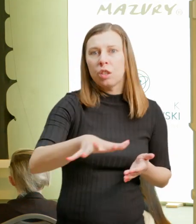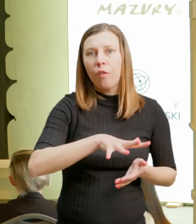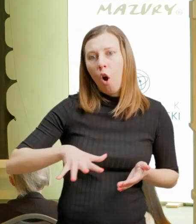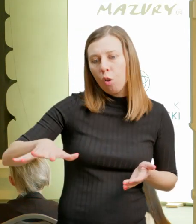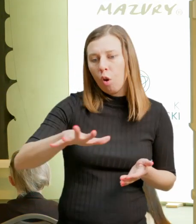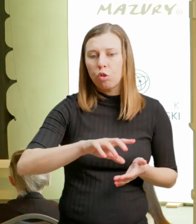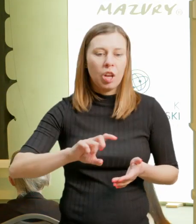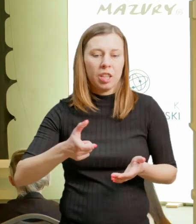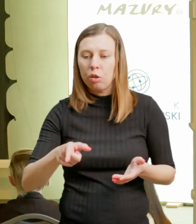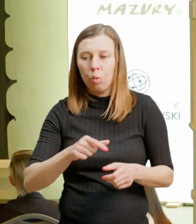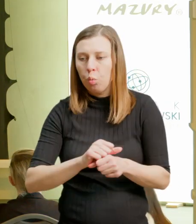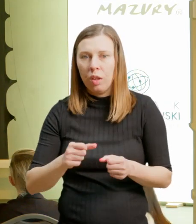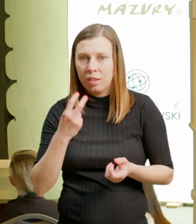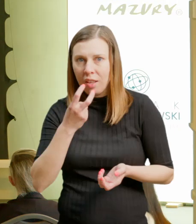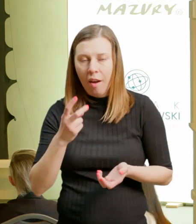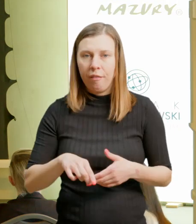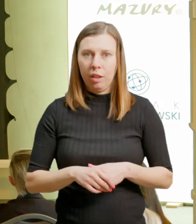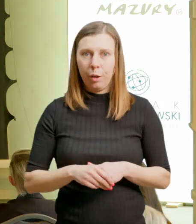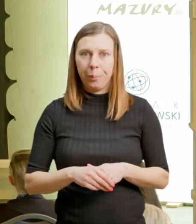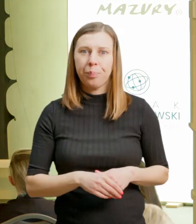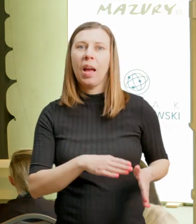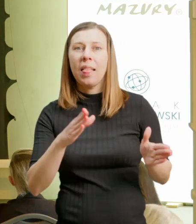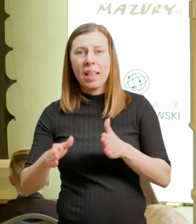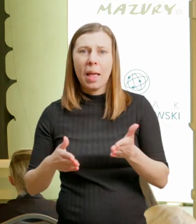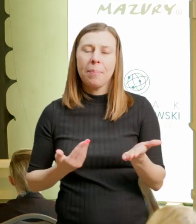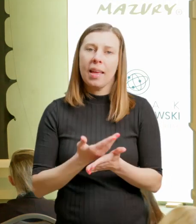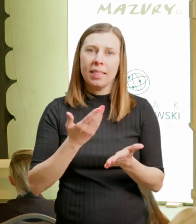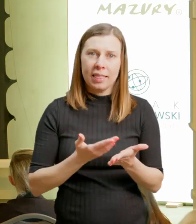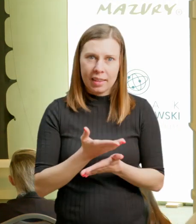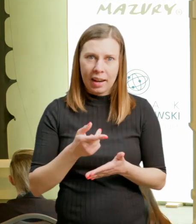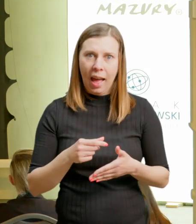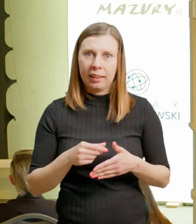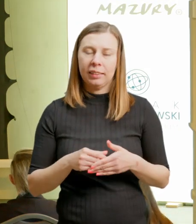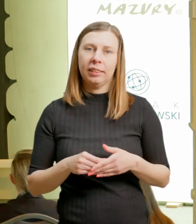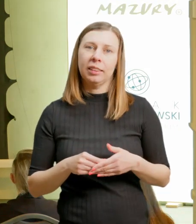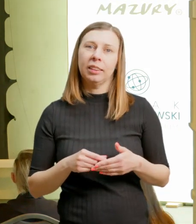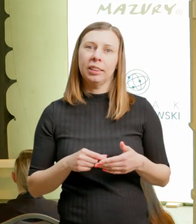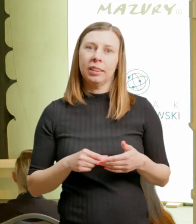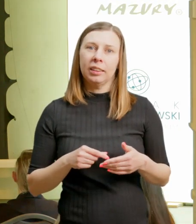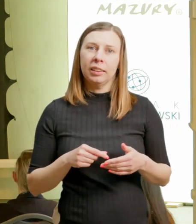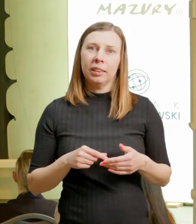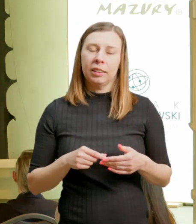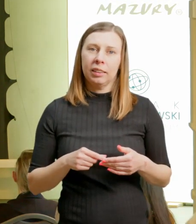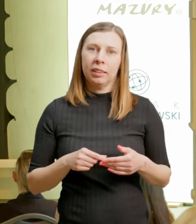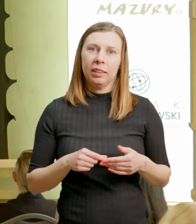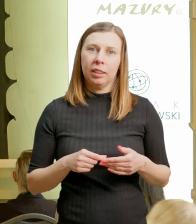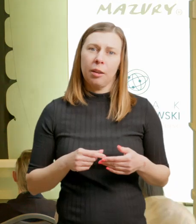jest silnie zakorzeniony w działalności turystycznej, ale on cały czas się wzmacnia, jest podejście